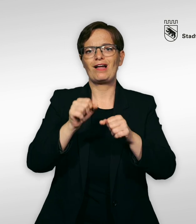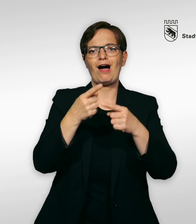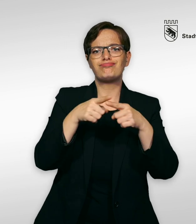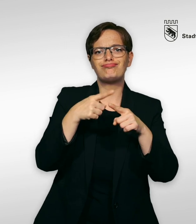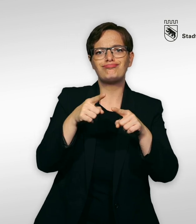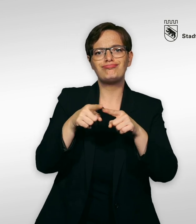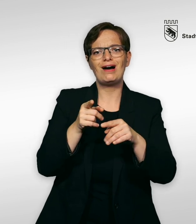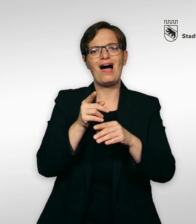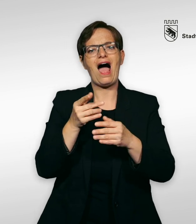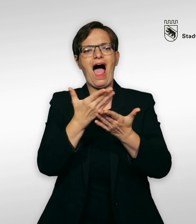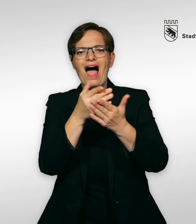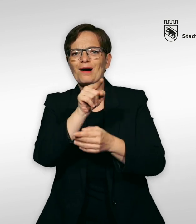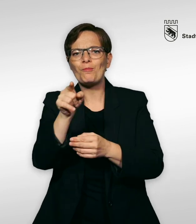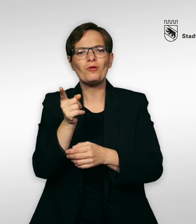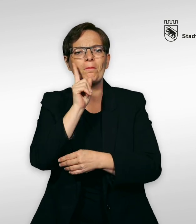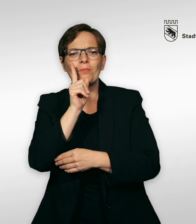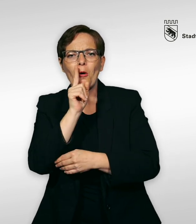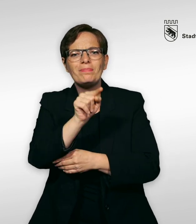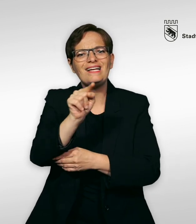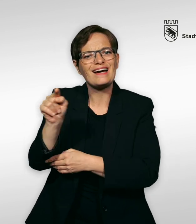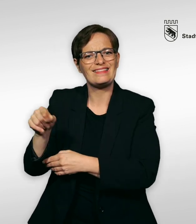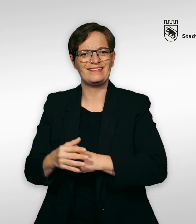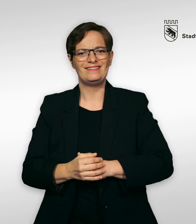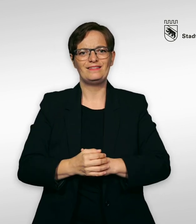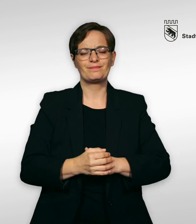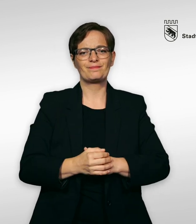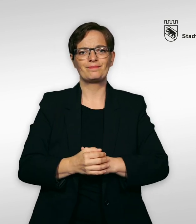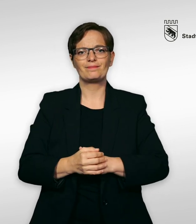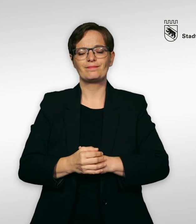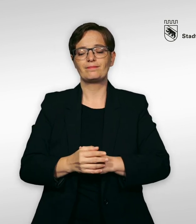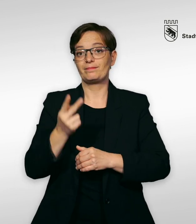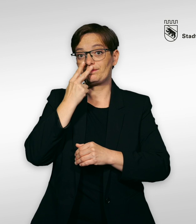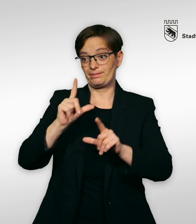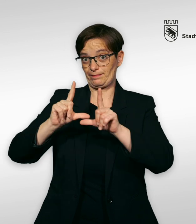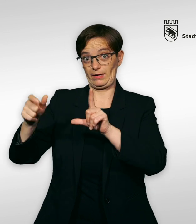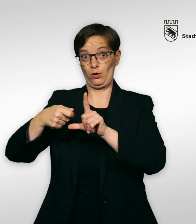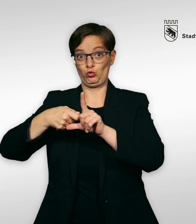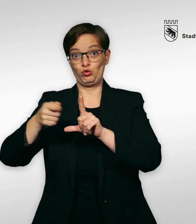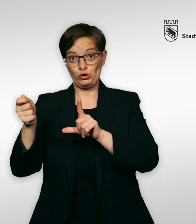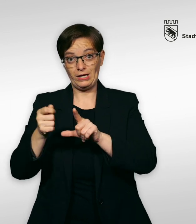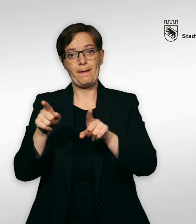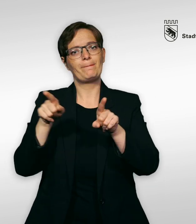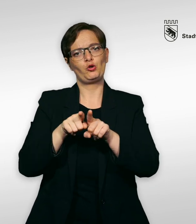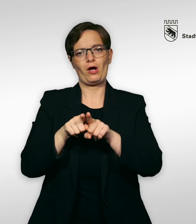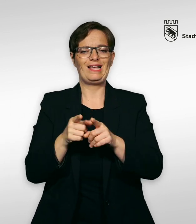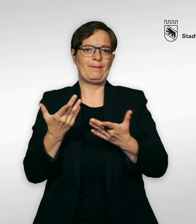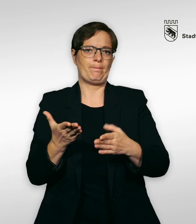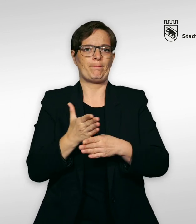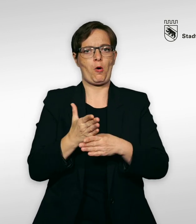kannst die verschiedenen Angebote so unverbindlich ausprobieren. Ist das Piktogramm durchgestrichen, ist es aktuell nicht möglich zu